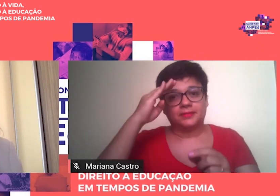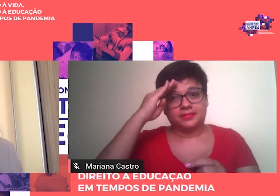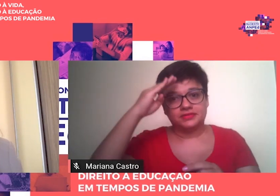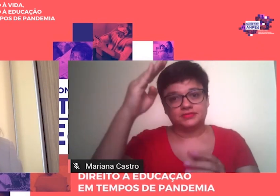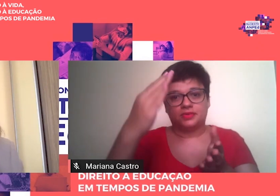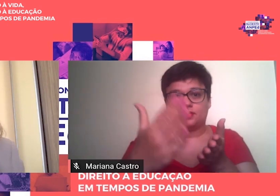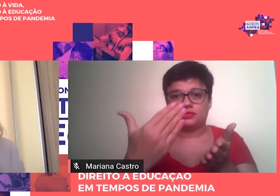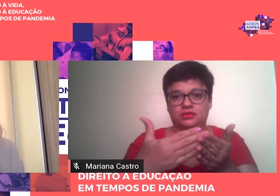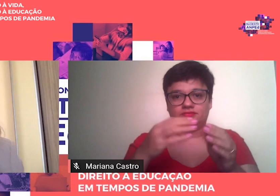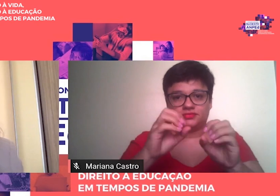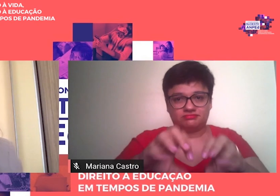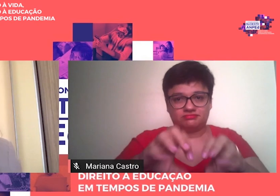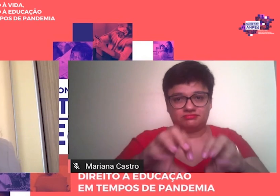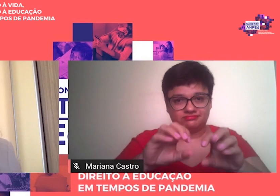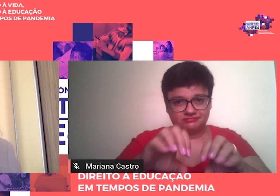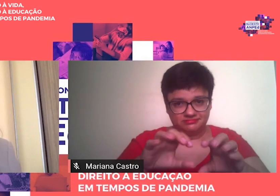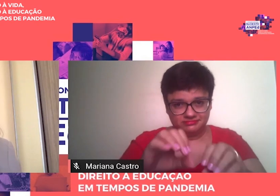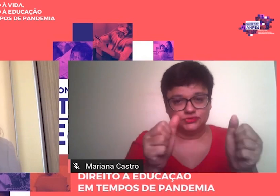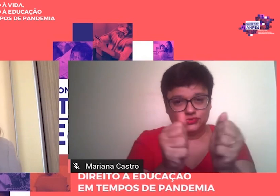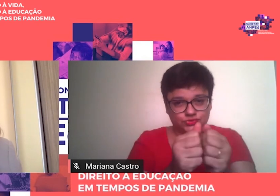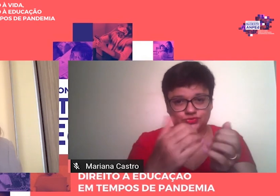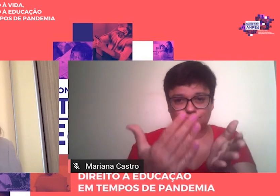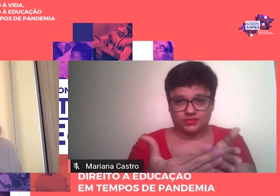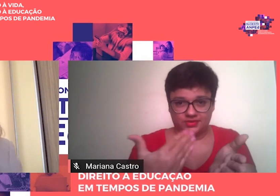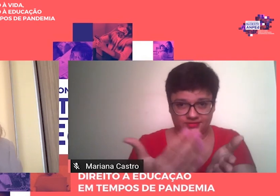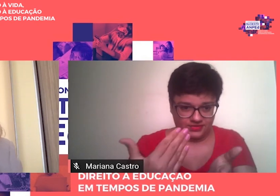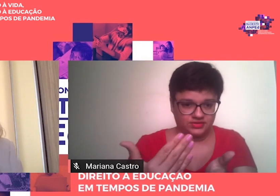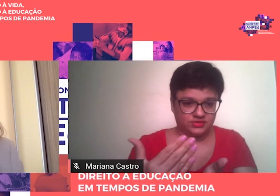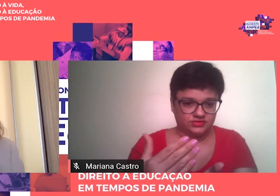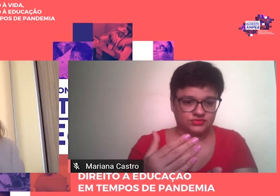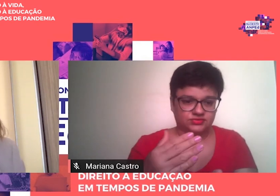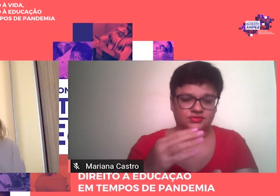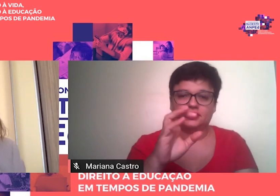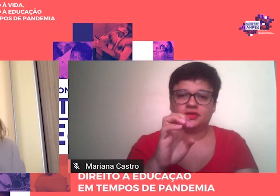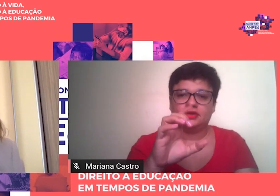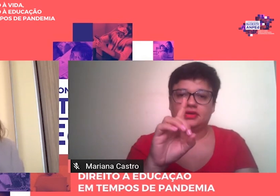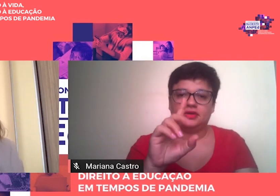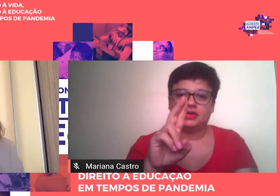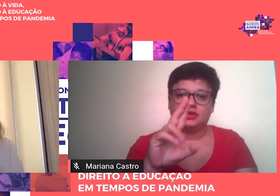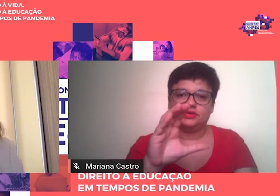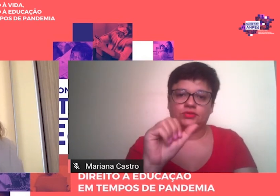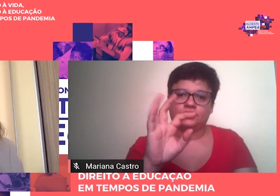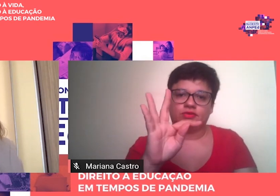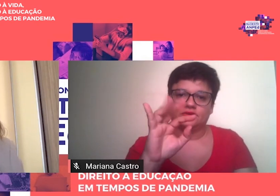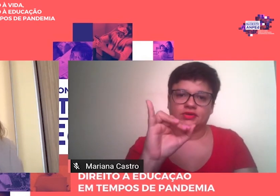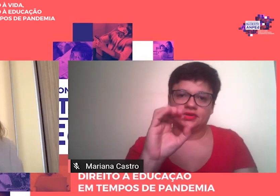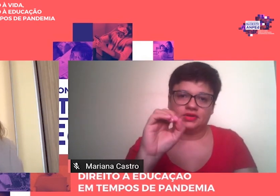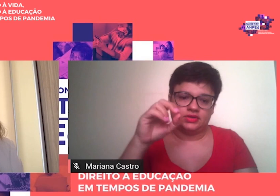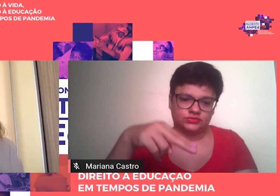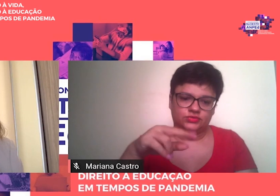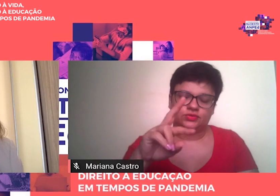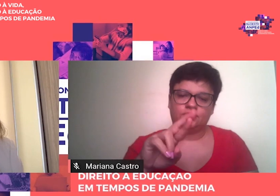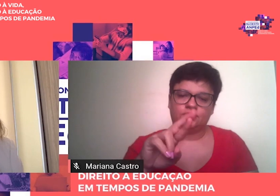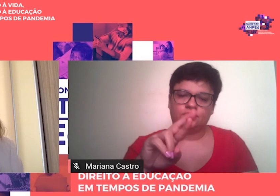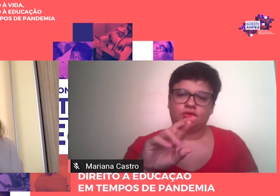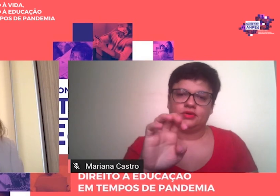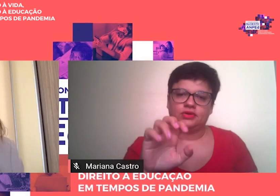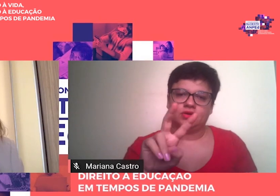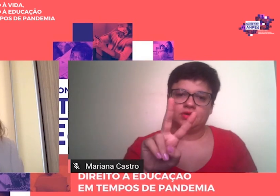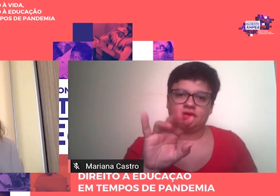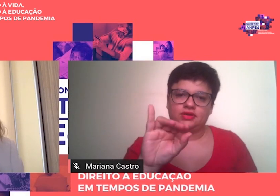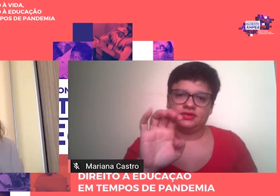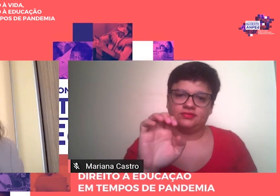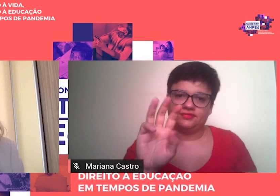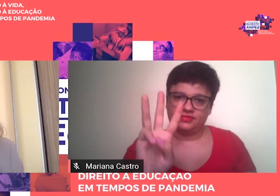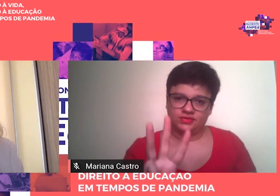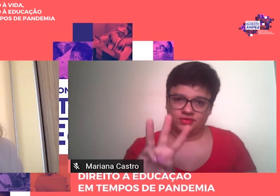University Com a Education Review Americana e espanhola E que orgulha